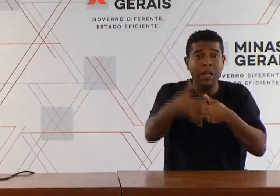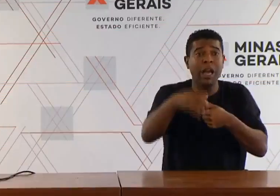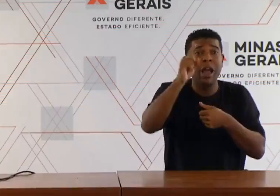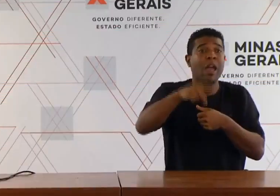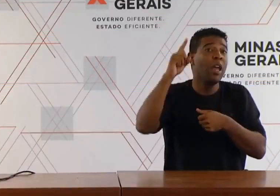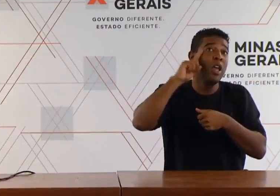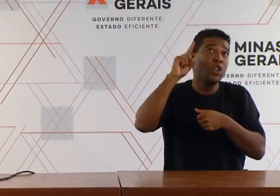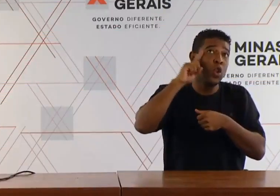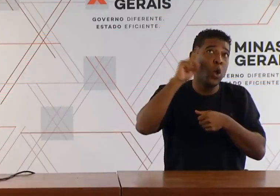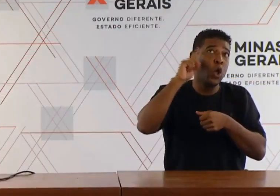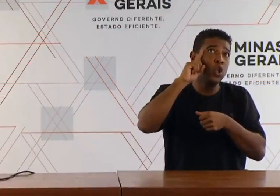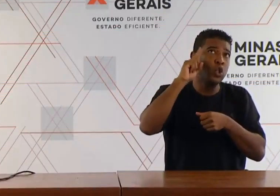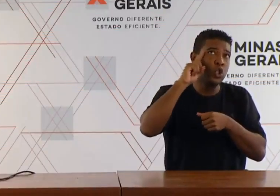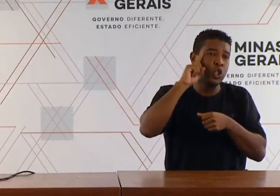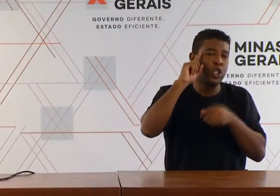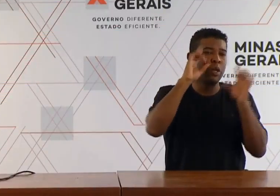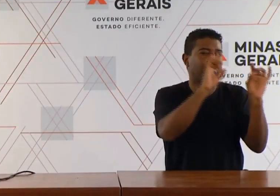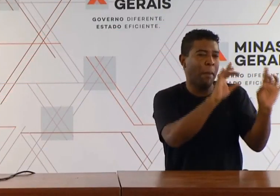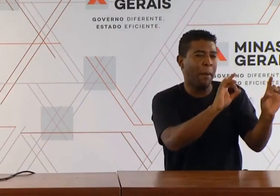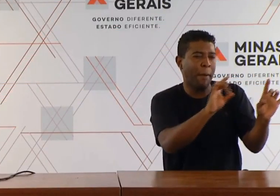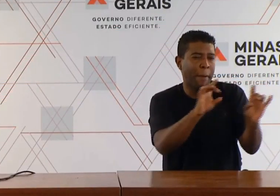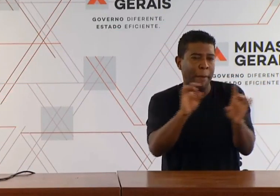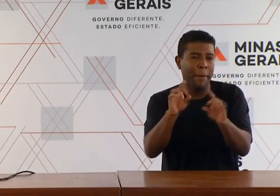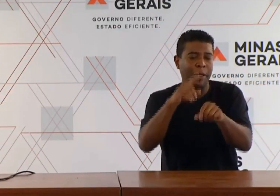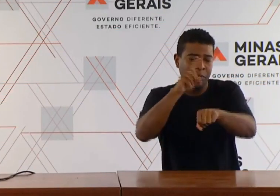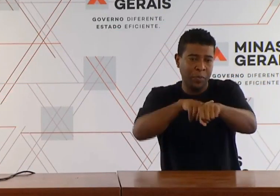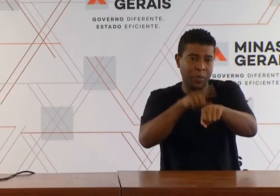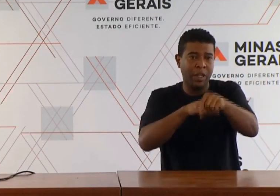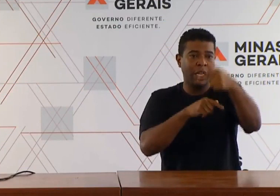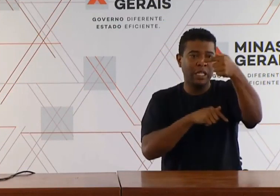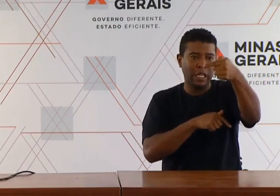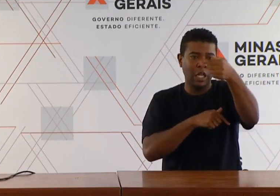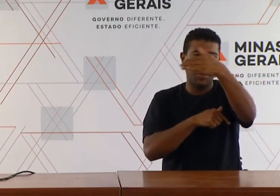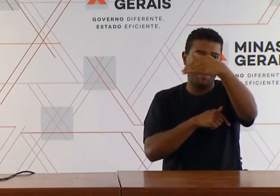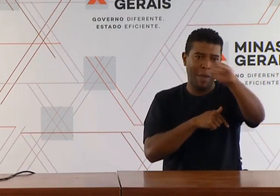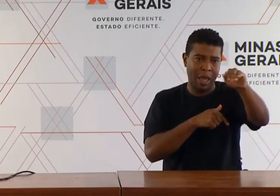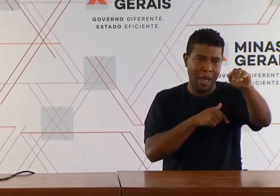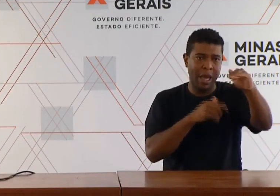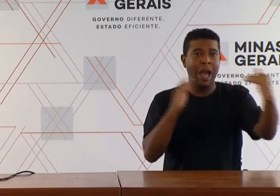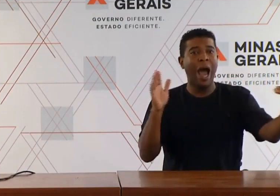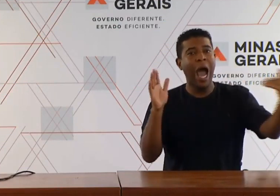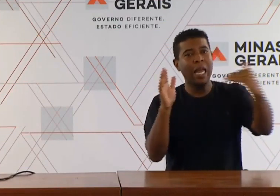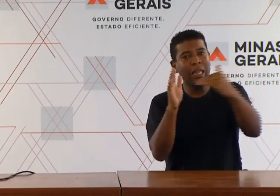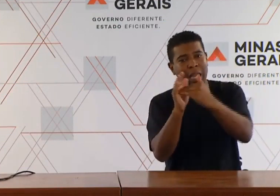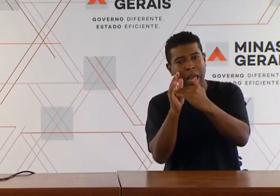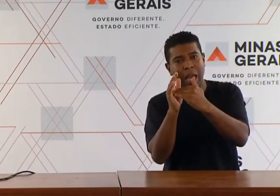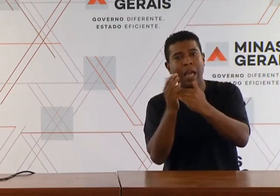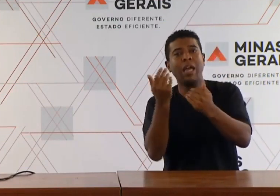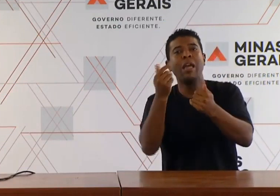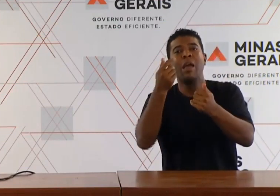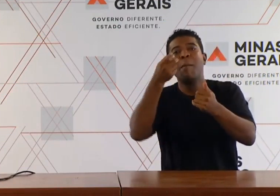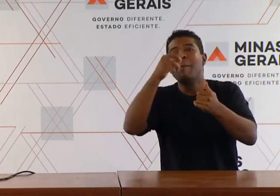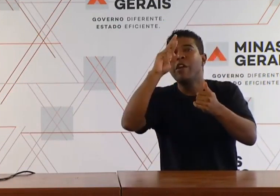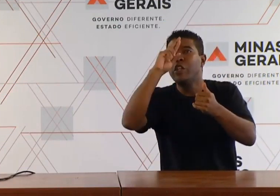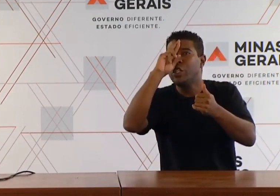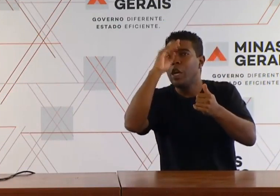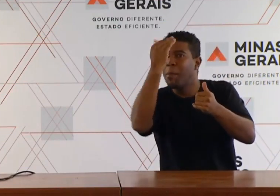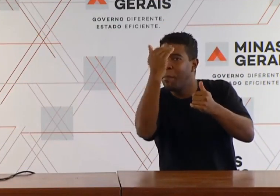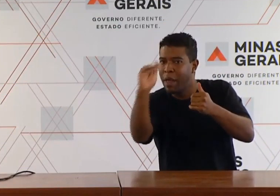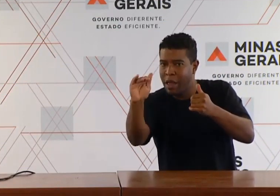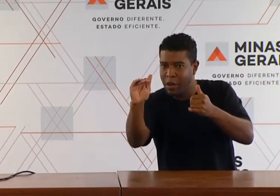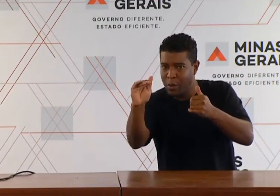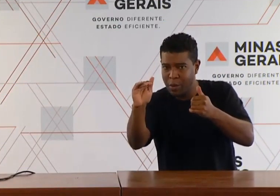dias pela manhã, de 7h30 ao 05h30, também terá as teleaulas